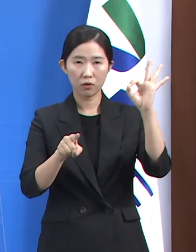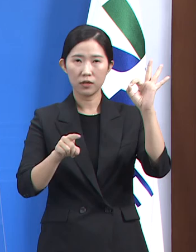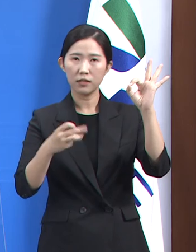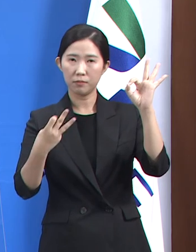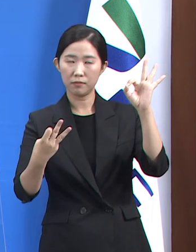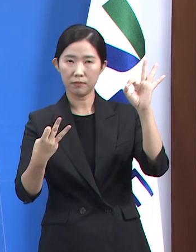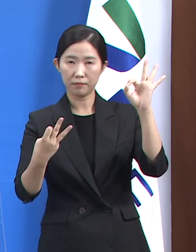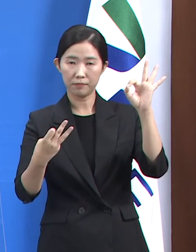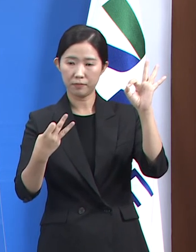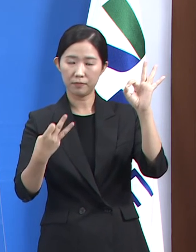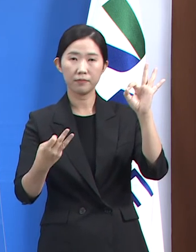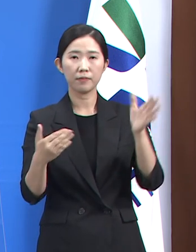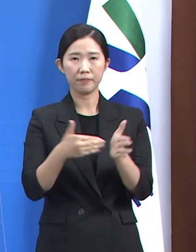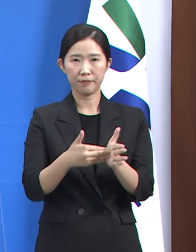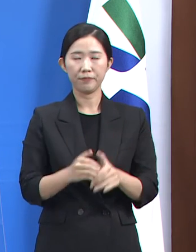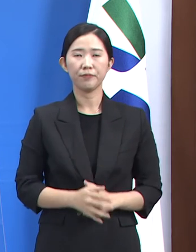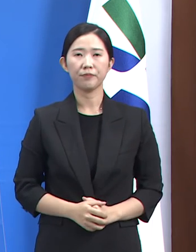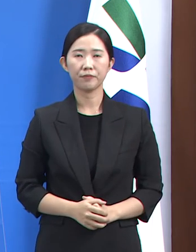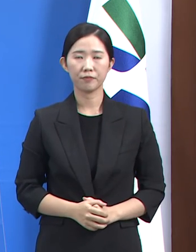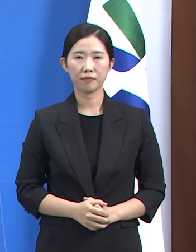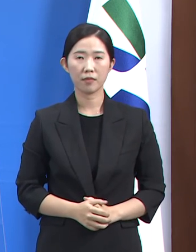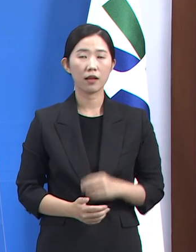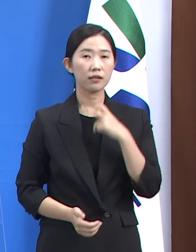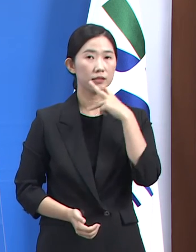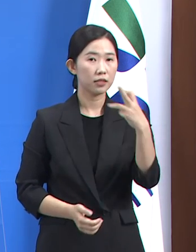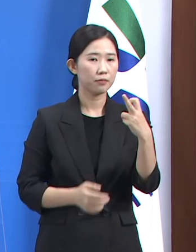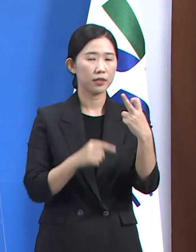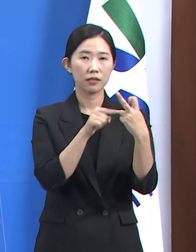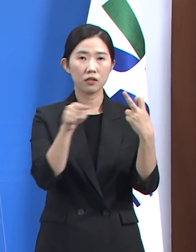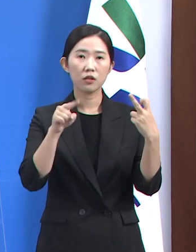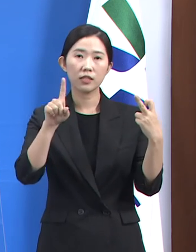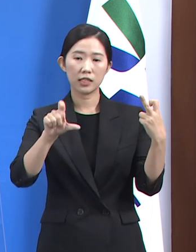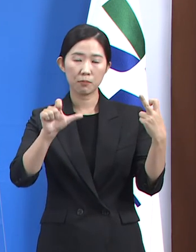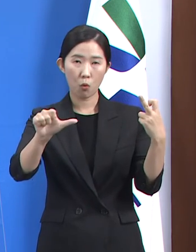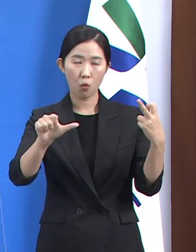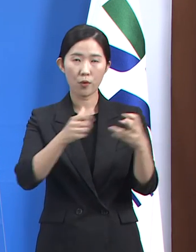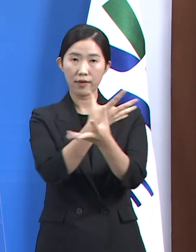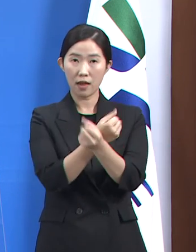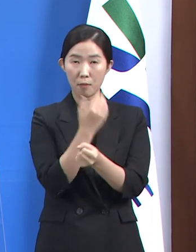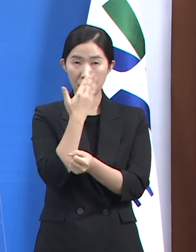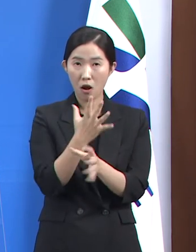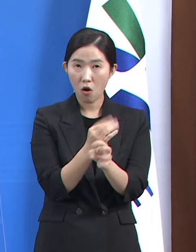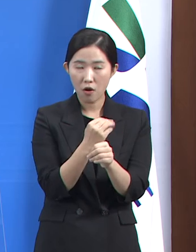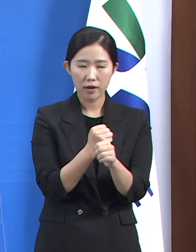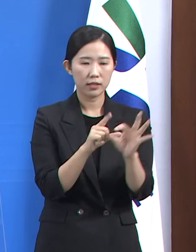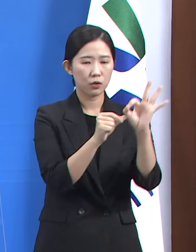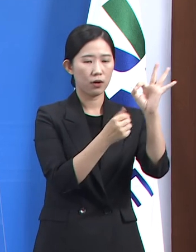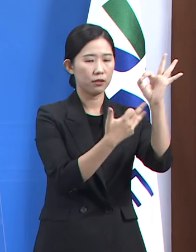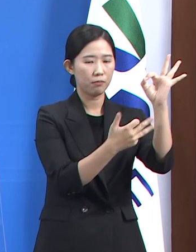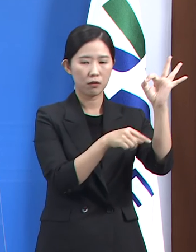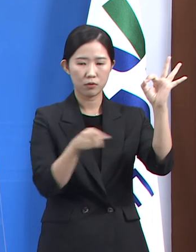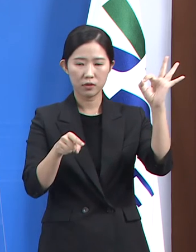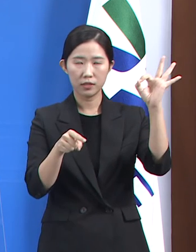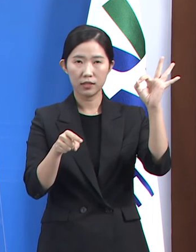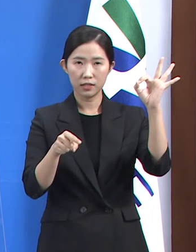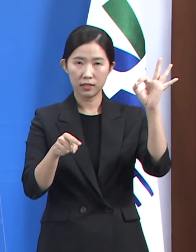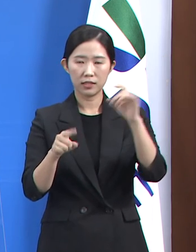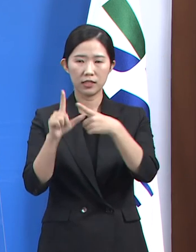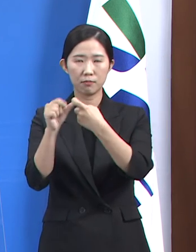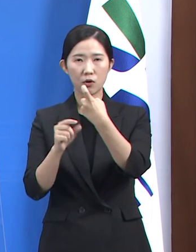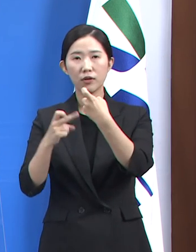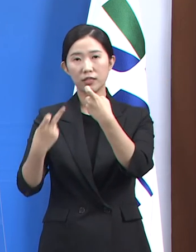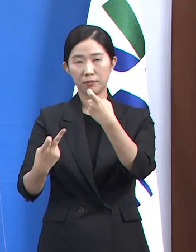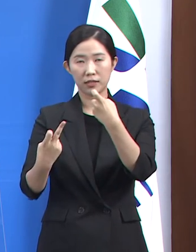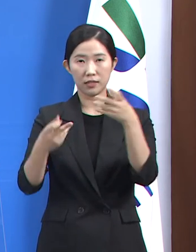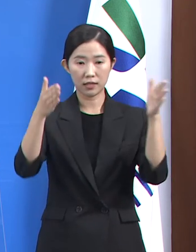진행될 예정입니다. 12세에서 15세 대상 사전 예약 기간은 10월 18일부터 11월 12일까지이며